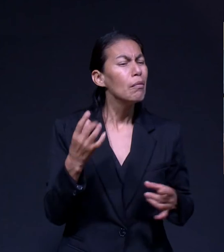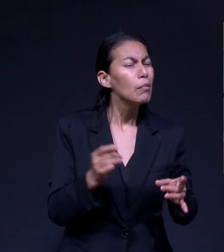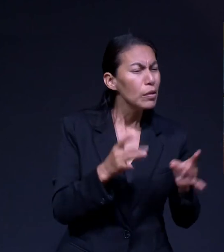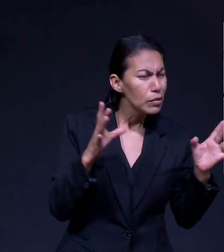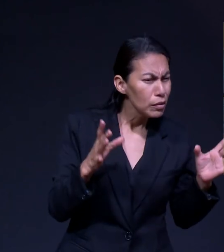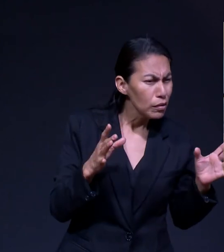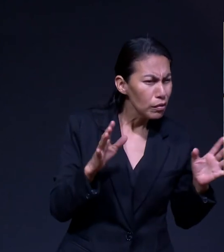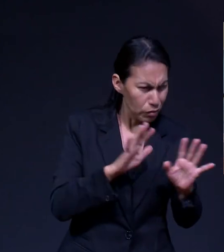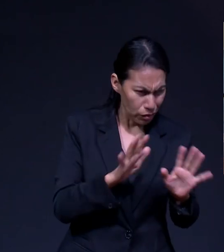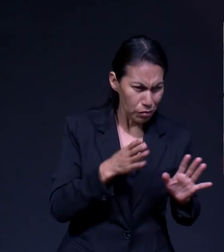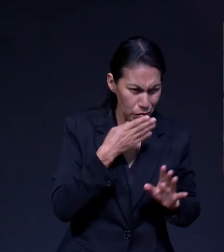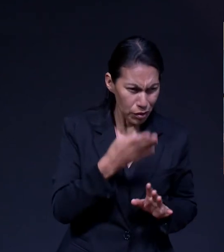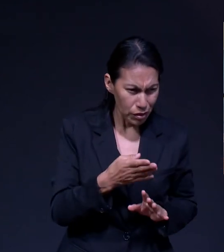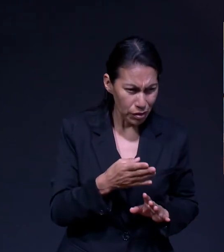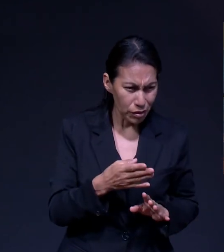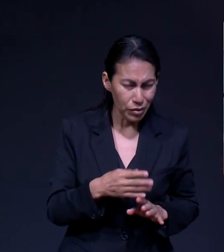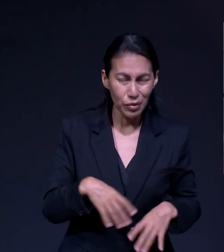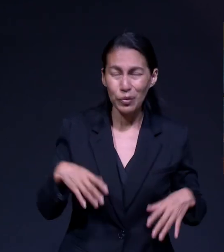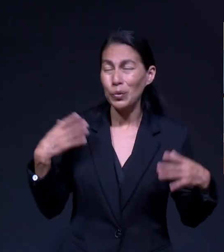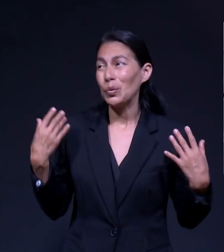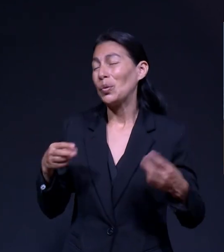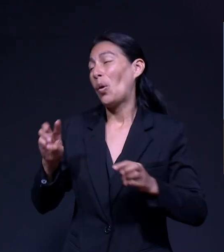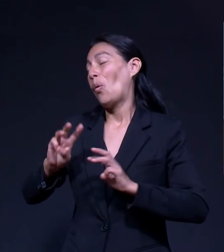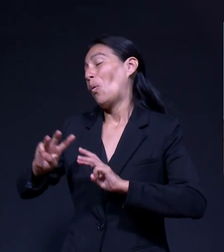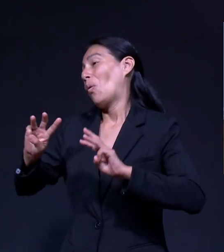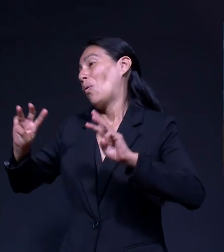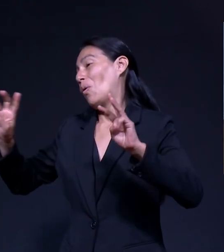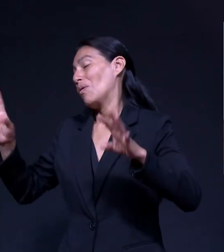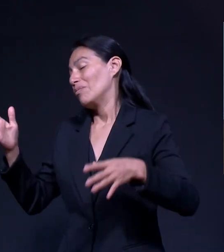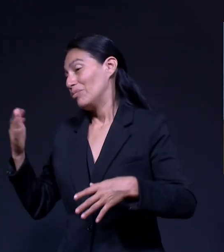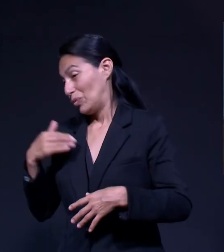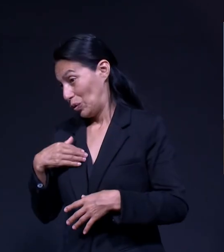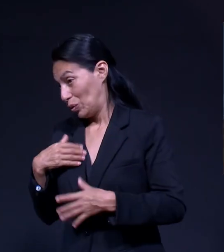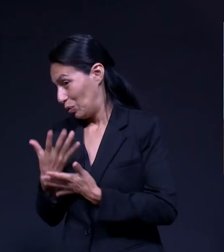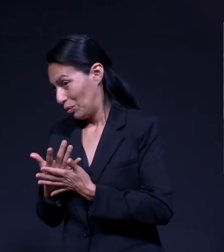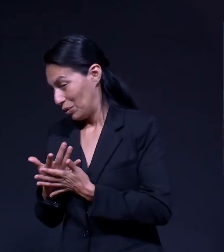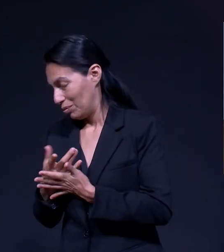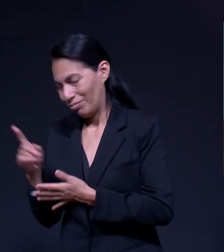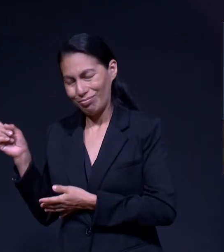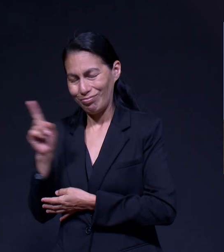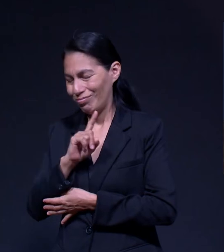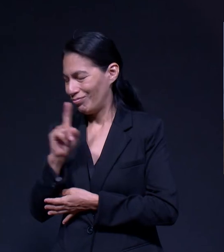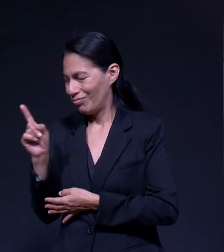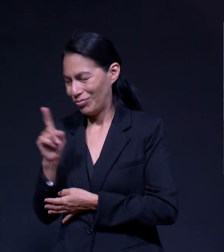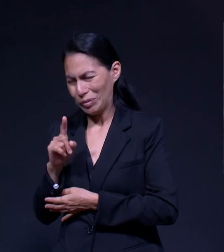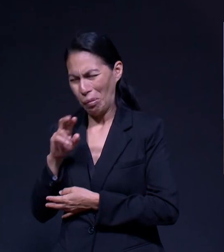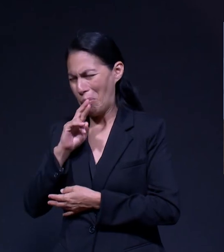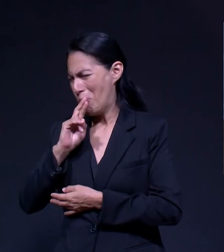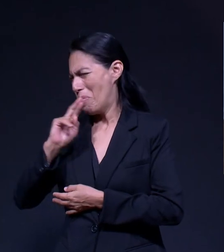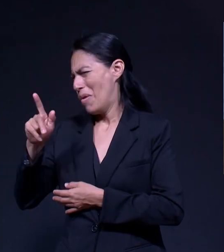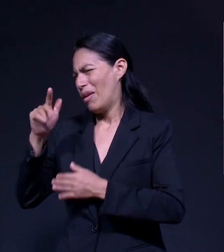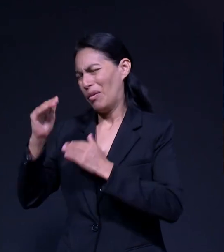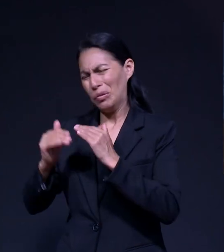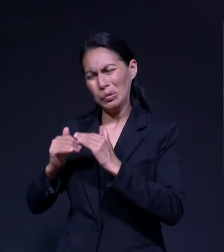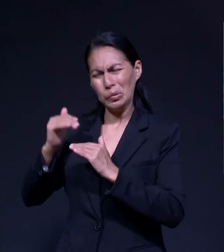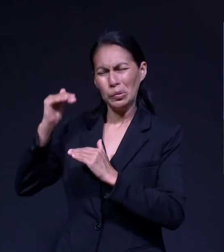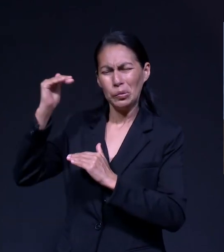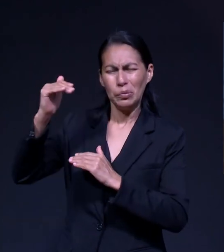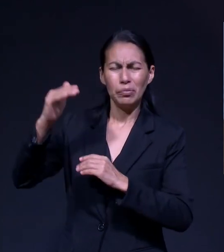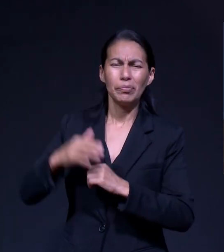Asesora Wow En Realidad Fue Fue Algo Que Superó Mis Expectativas Toda